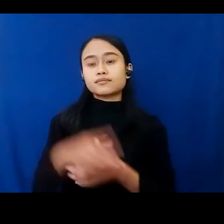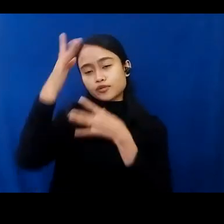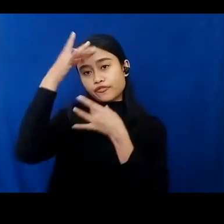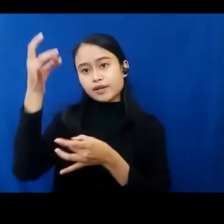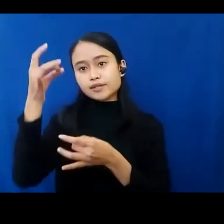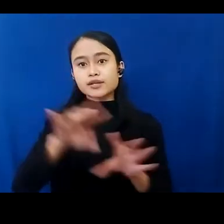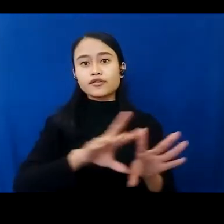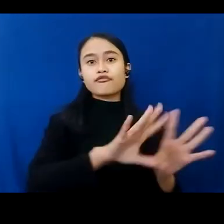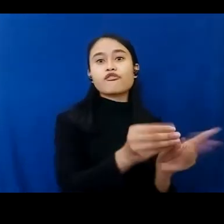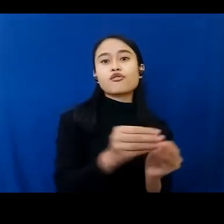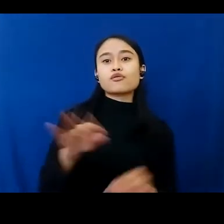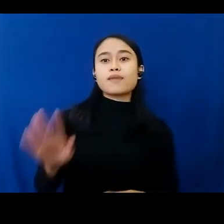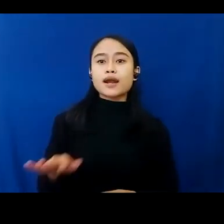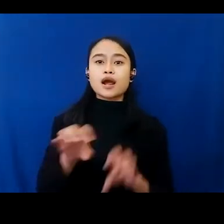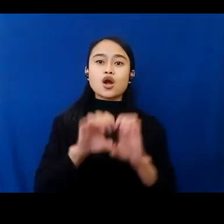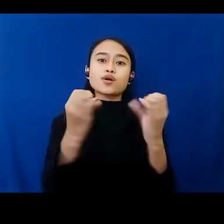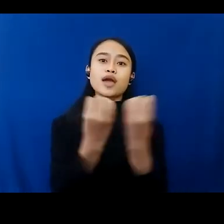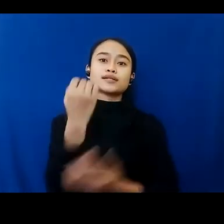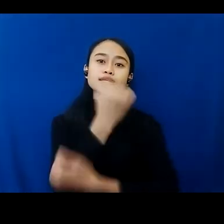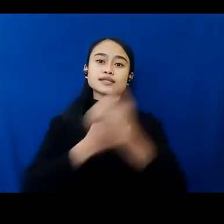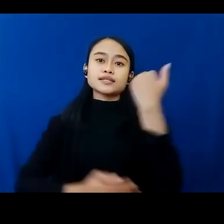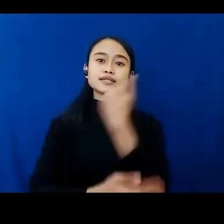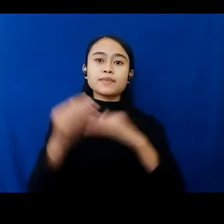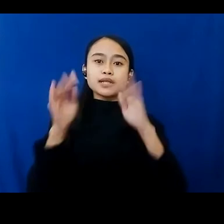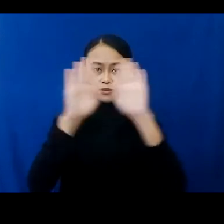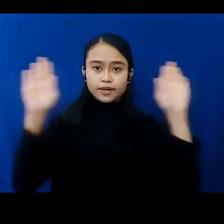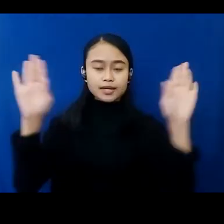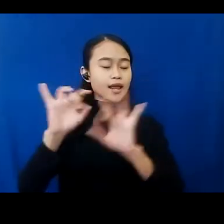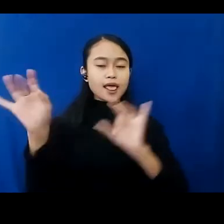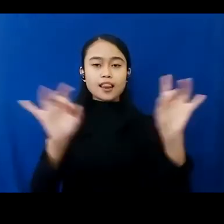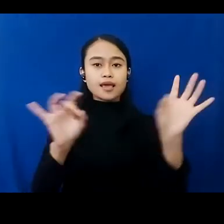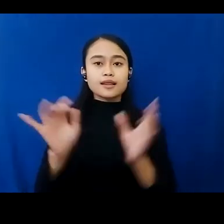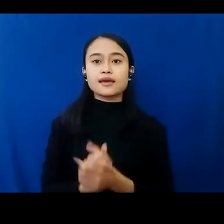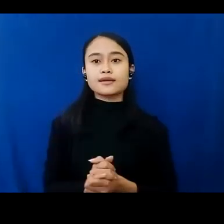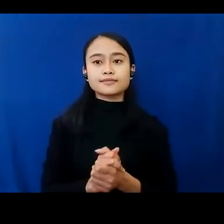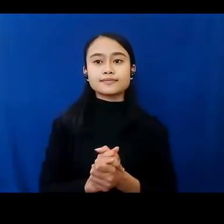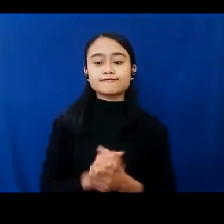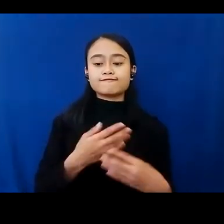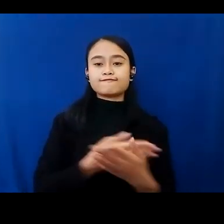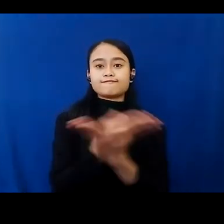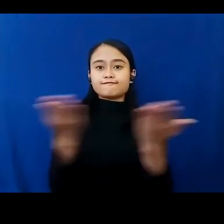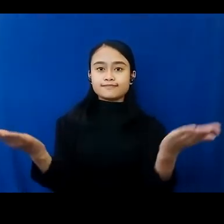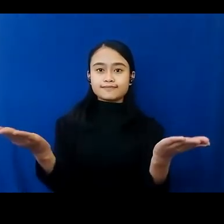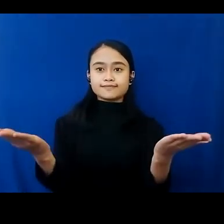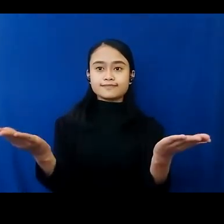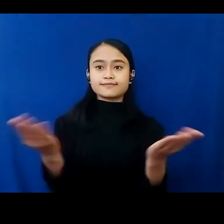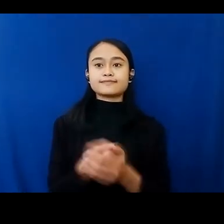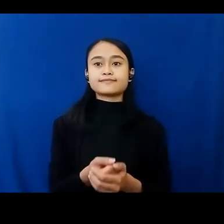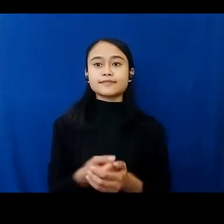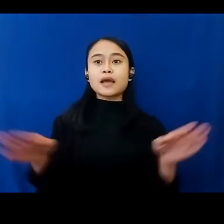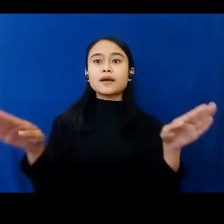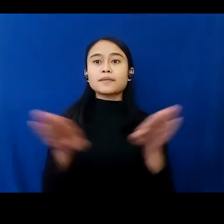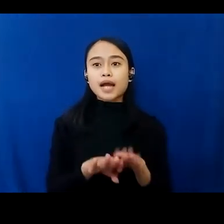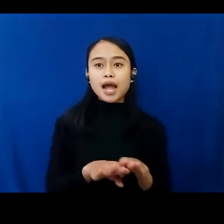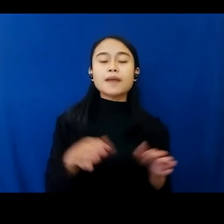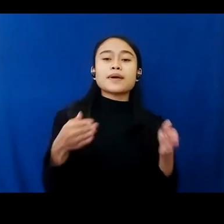organisasi disabilitas, dan media hadirin yang berbahagia penyelenggaraan pekan berpihak pada anak